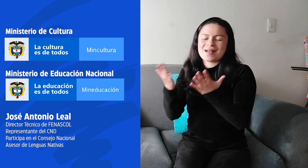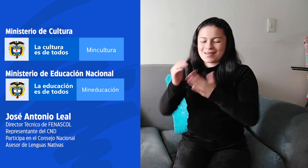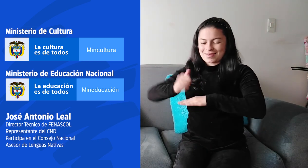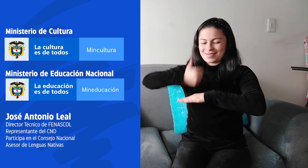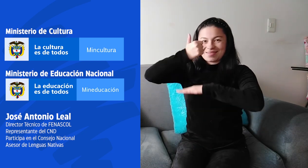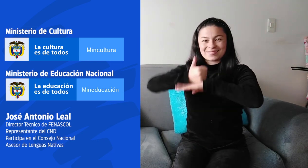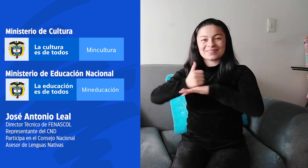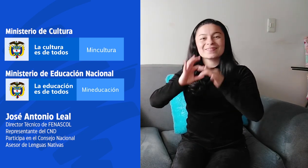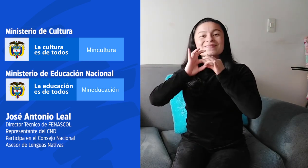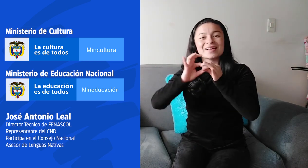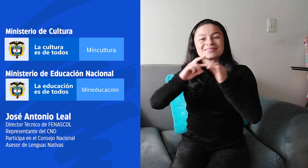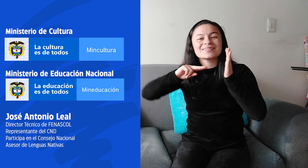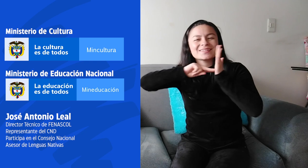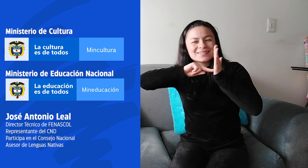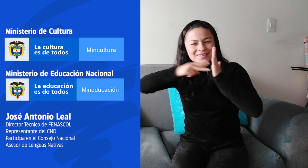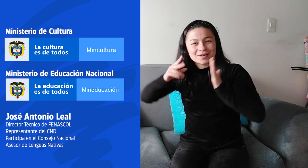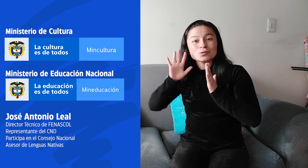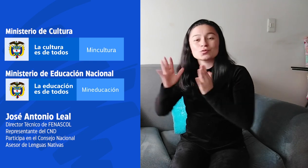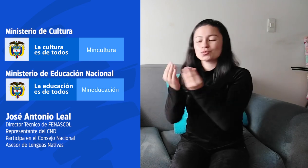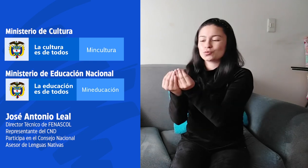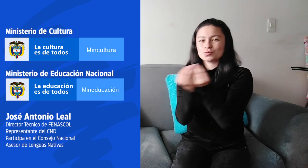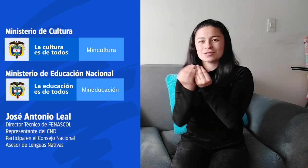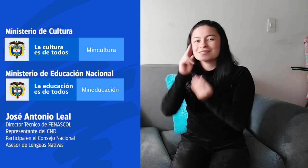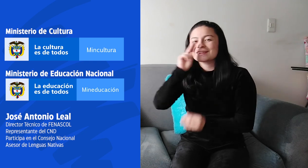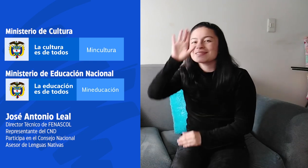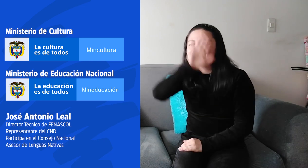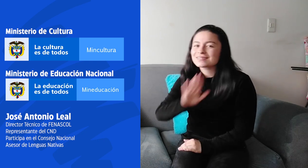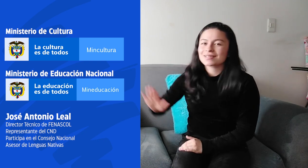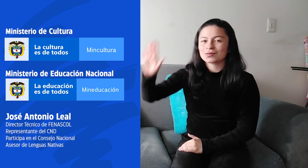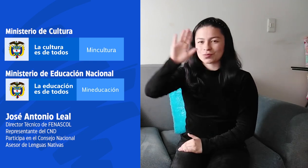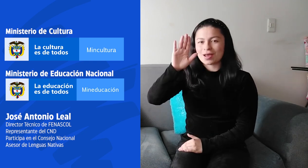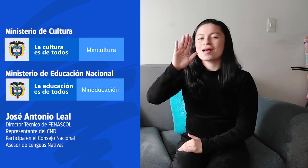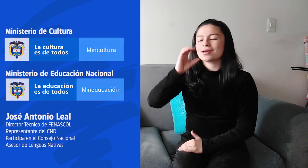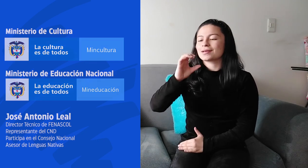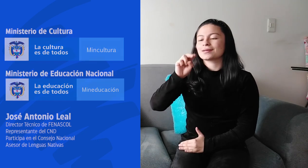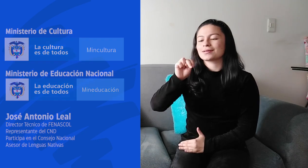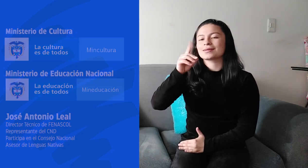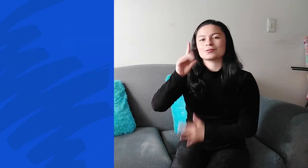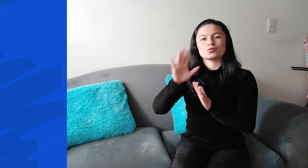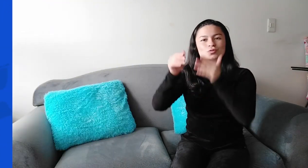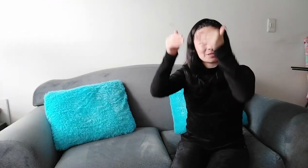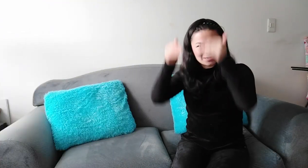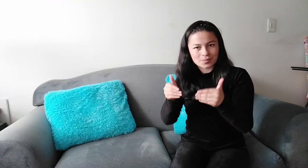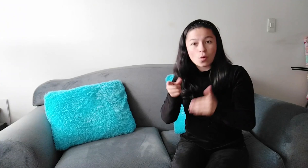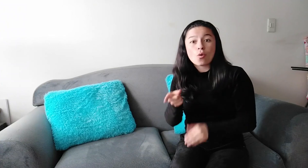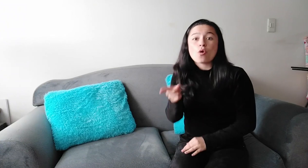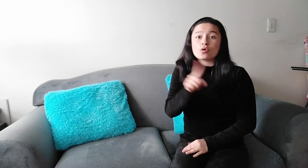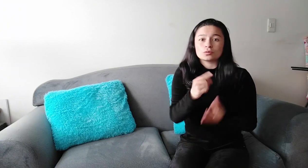acompañará José Antonio Leal, Director Técnico de FNASCOL, Consejero Nacional de Discapacidad.